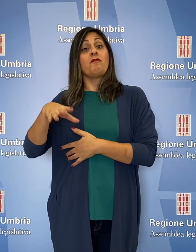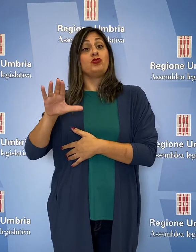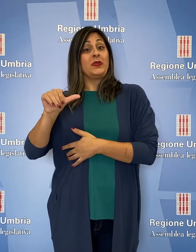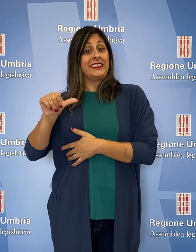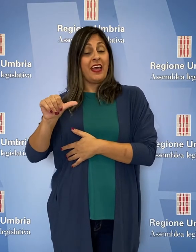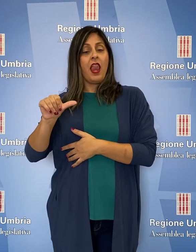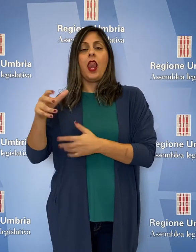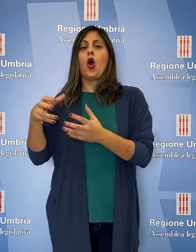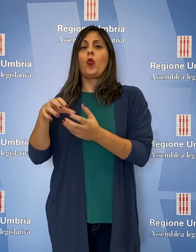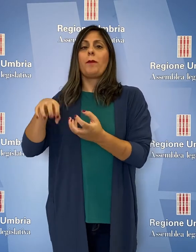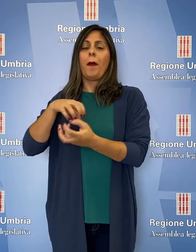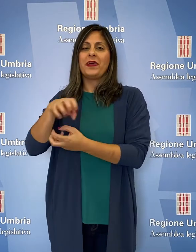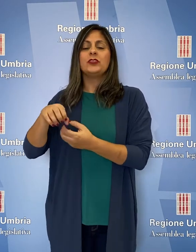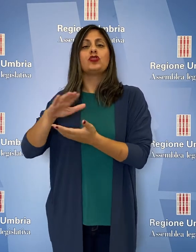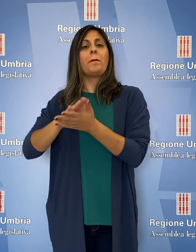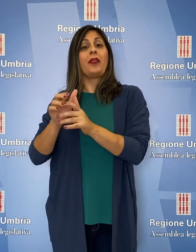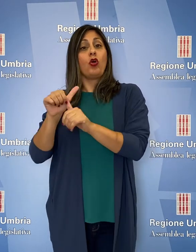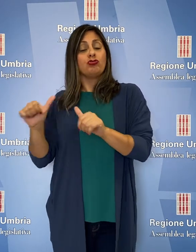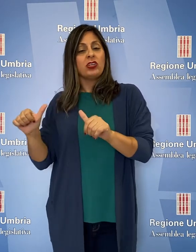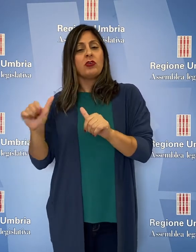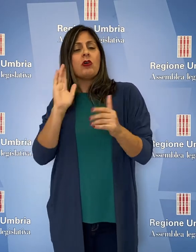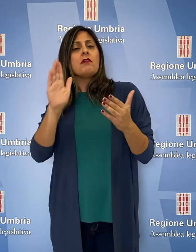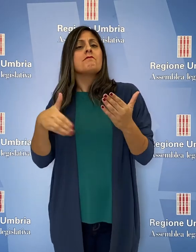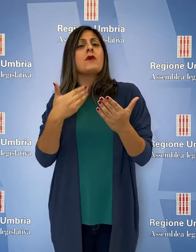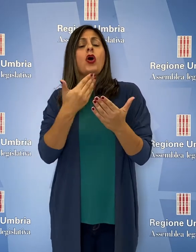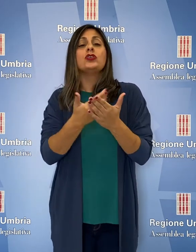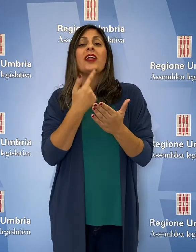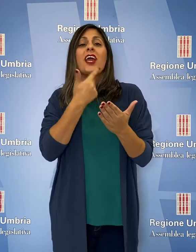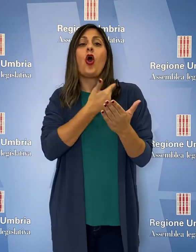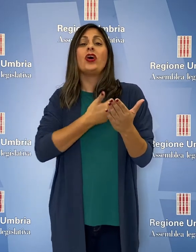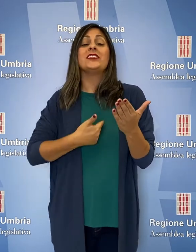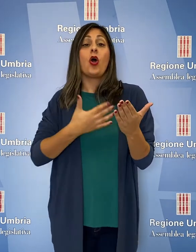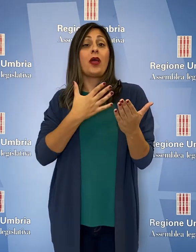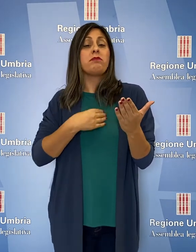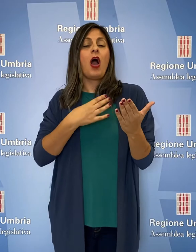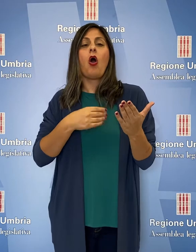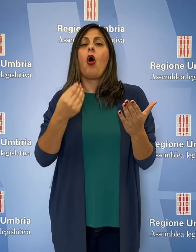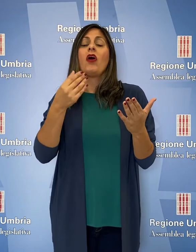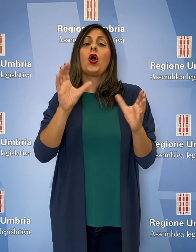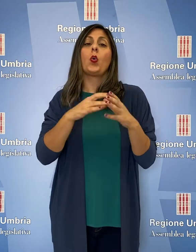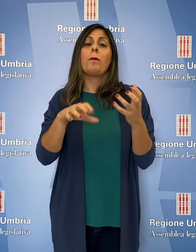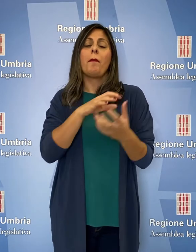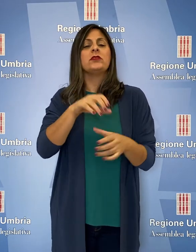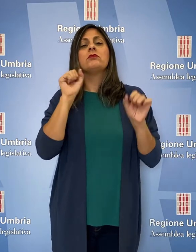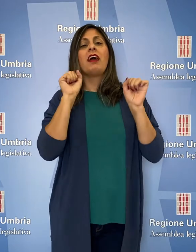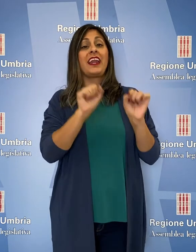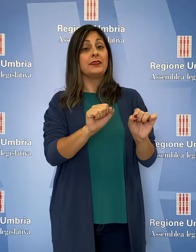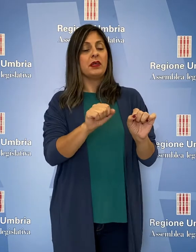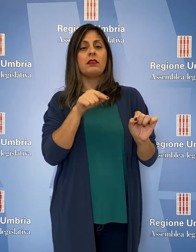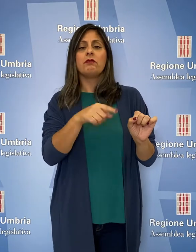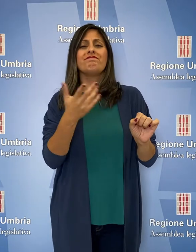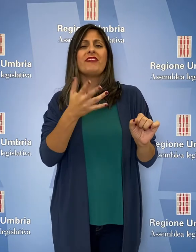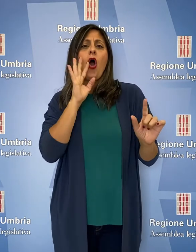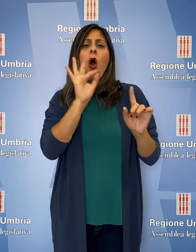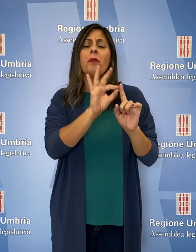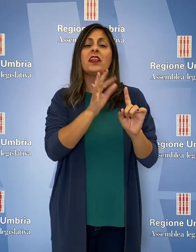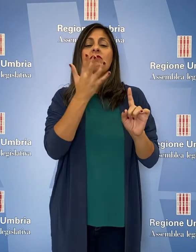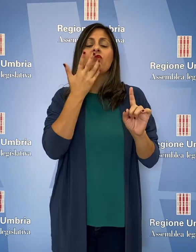Democratico, Movimento 5 Stelle, Gruppo Misto e Patto Civico, la mozione è proposta dal consigliere Vincenzo Bianconi del Gruppo Misto, con l